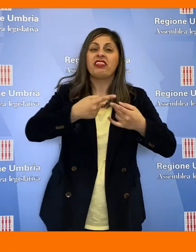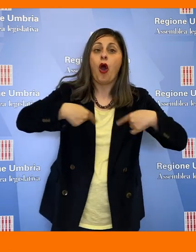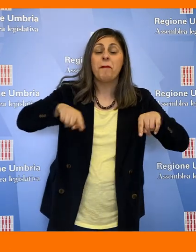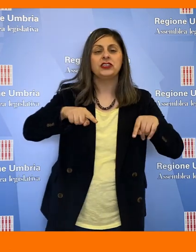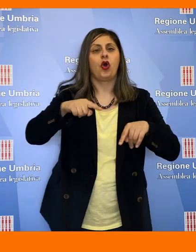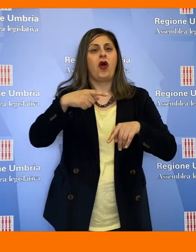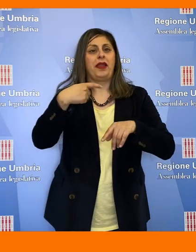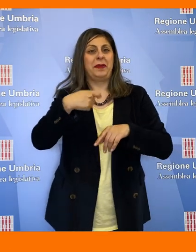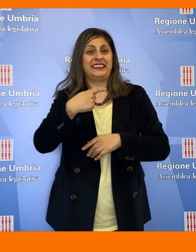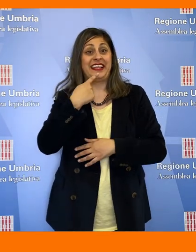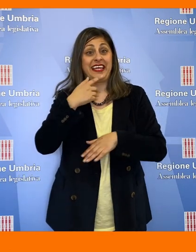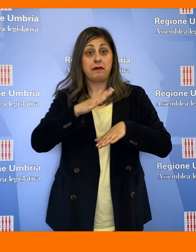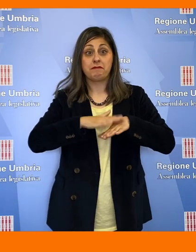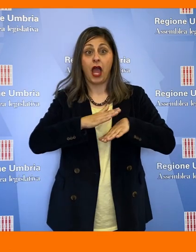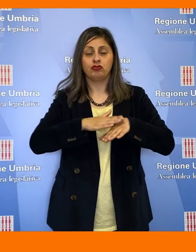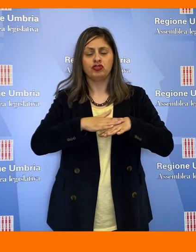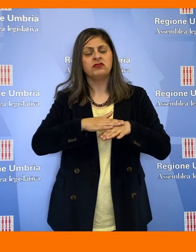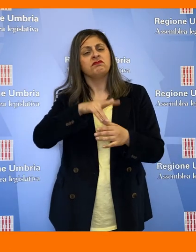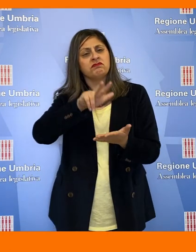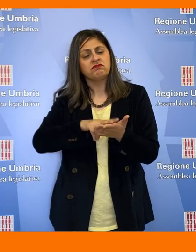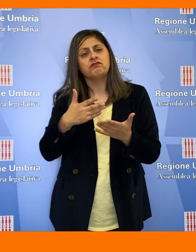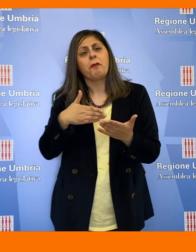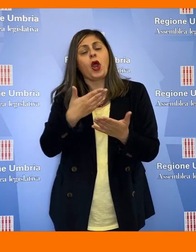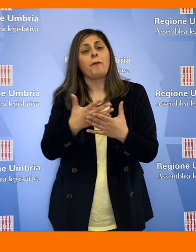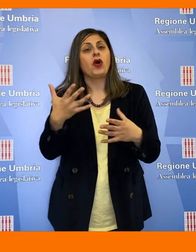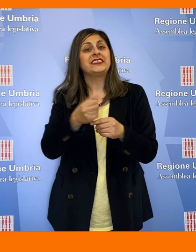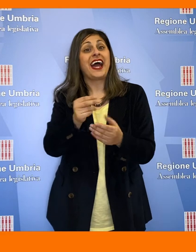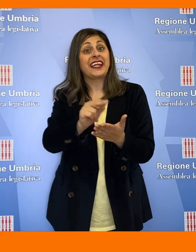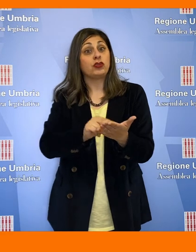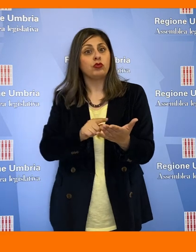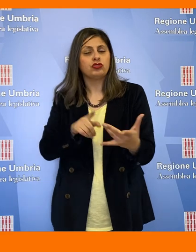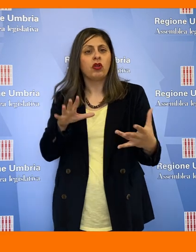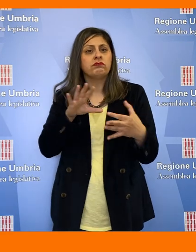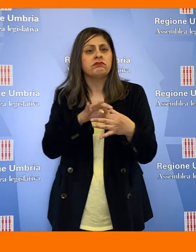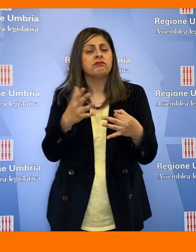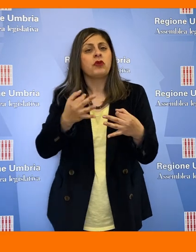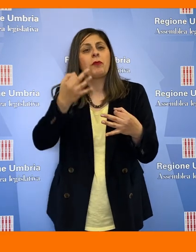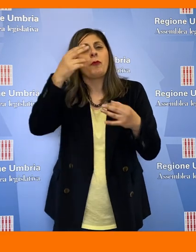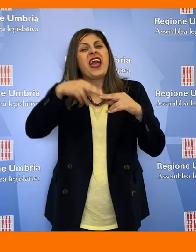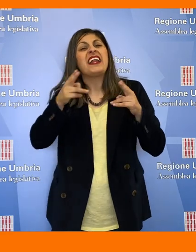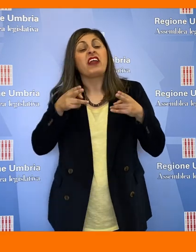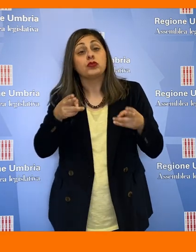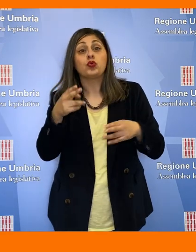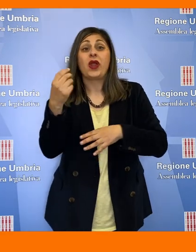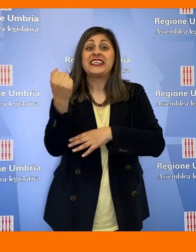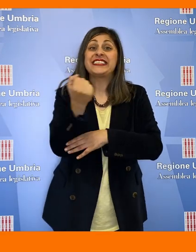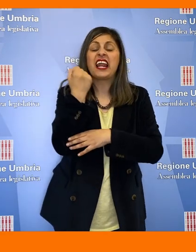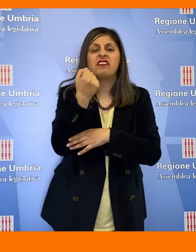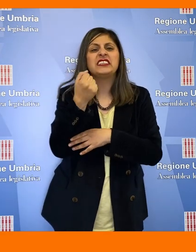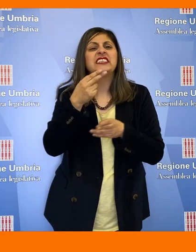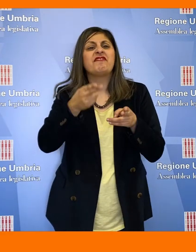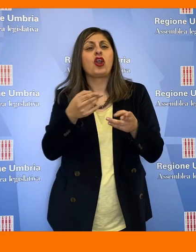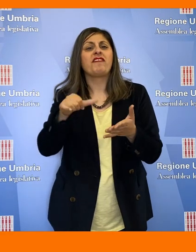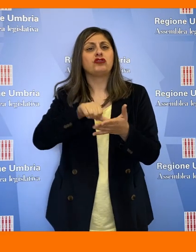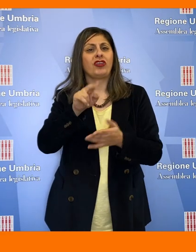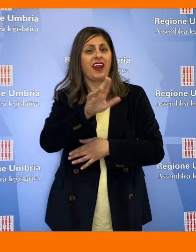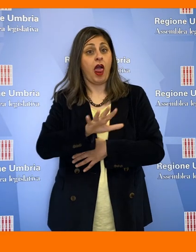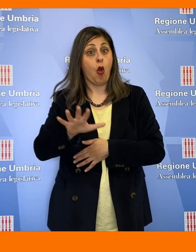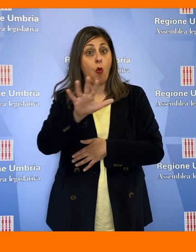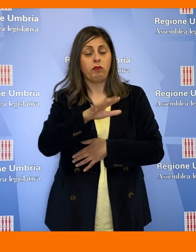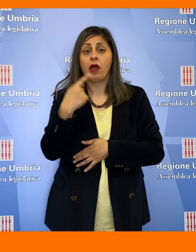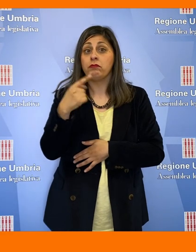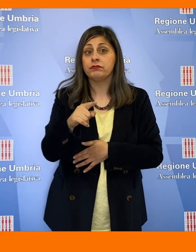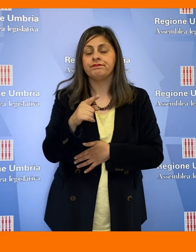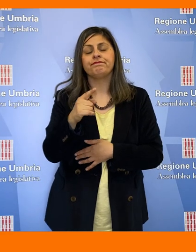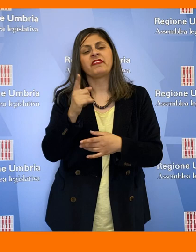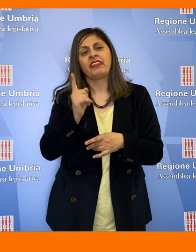presieduta da Valerio Mancini ha approvato una proposta di risoluzione concernente l'infrastruttura e i servizi della ferrovia centrale Umbra